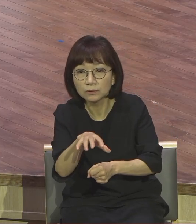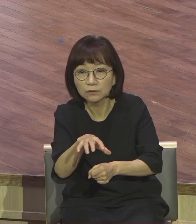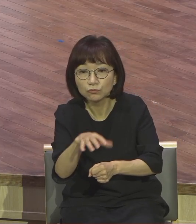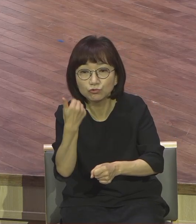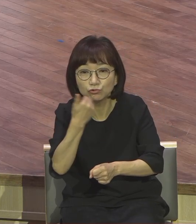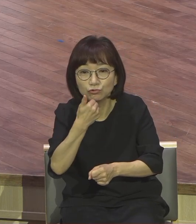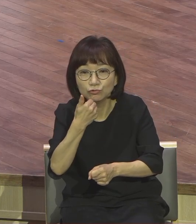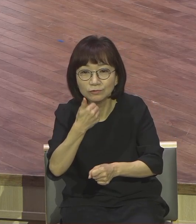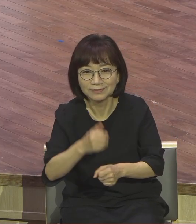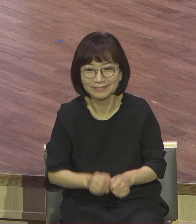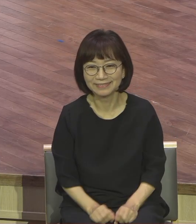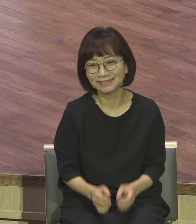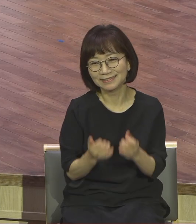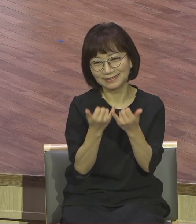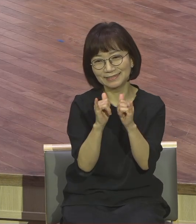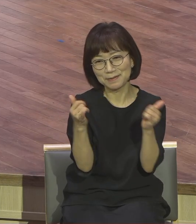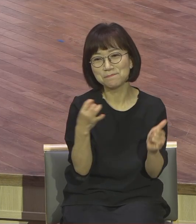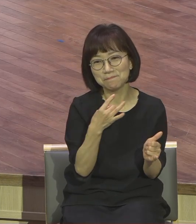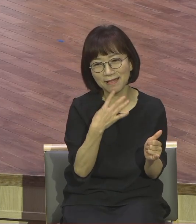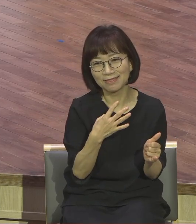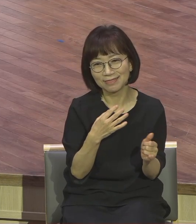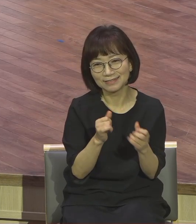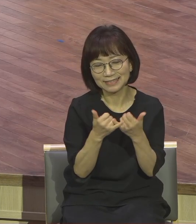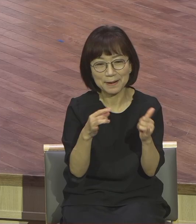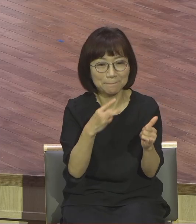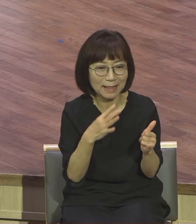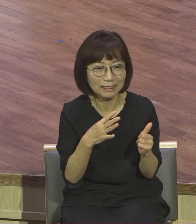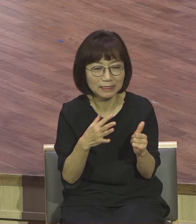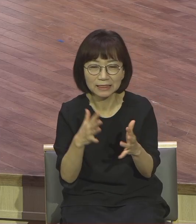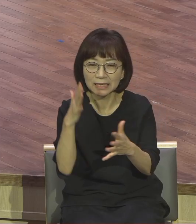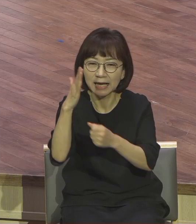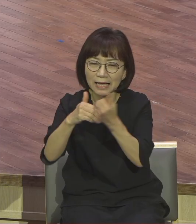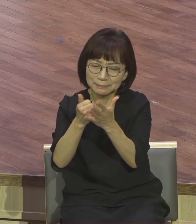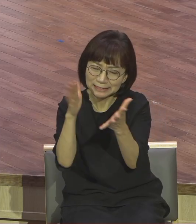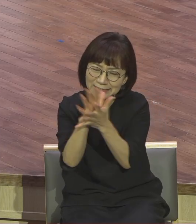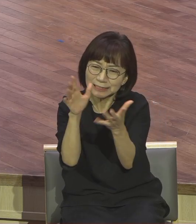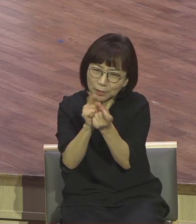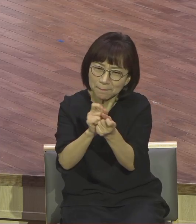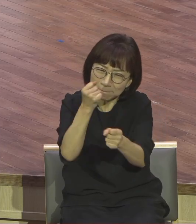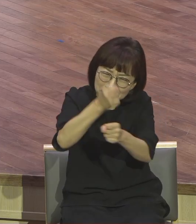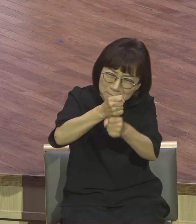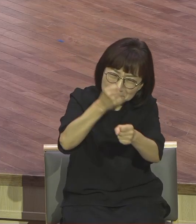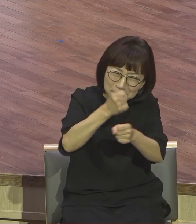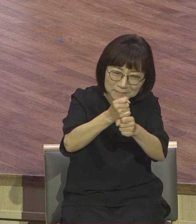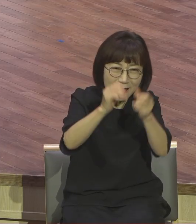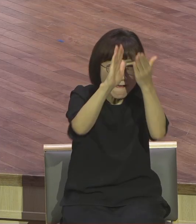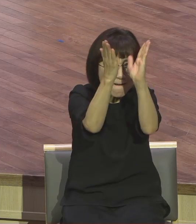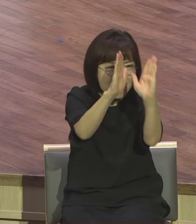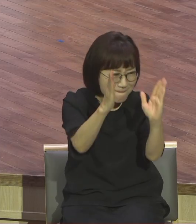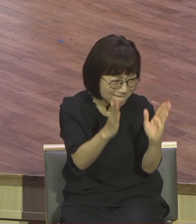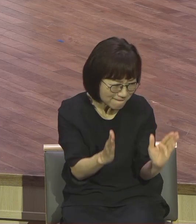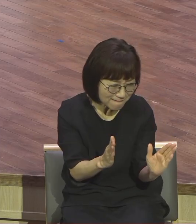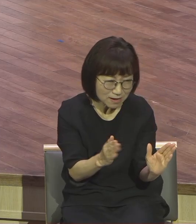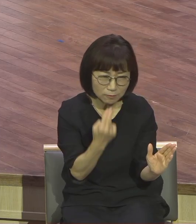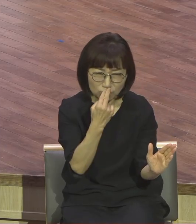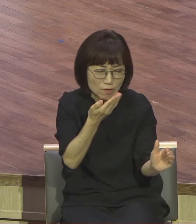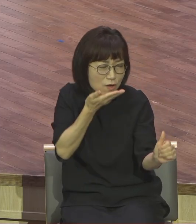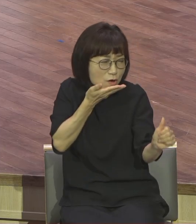그때는 그래서 거기 딱 만들어놓고 아당가를 만들어놓고 생명을 하나님의 명상을 대화하고 있었단